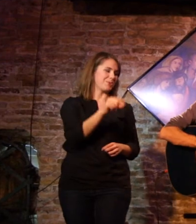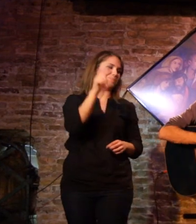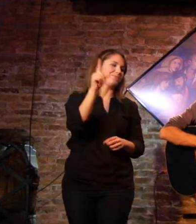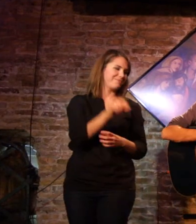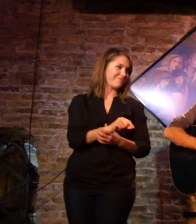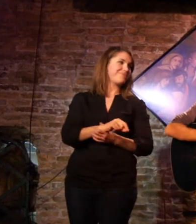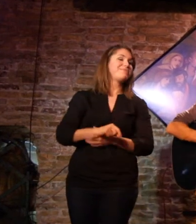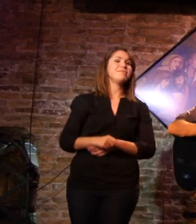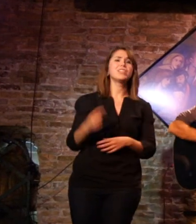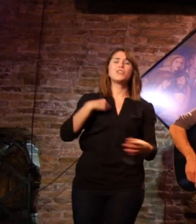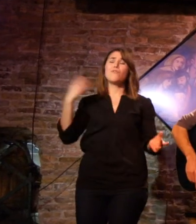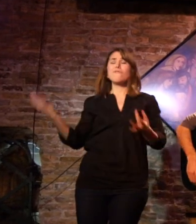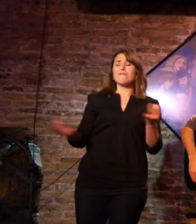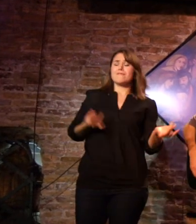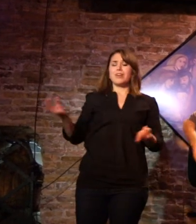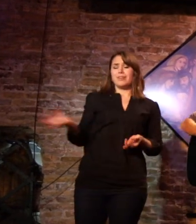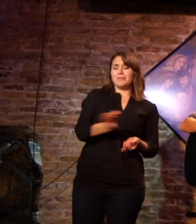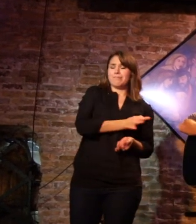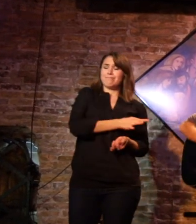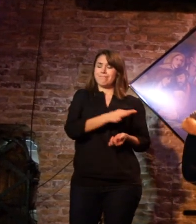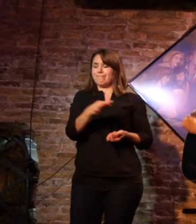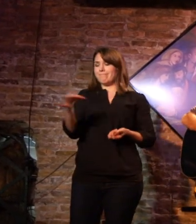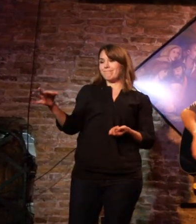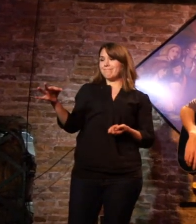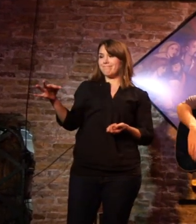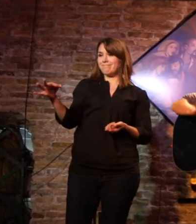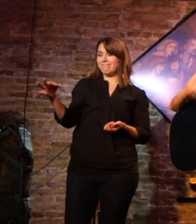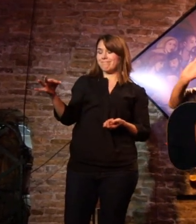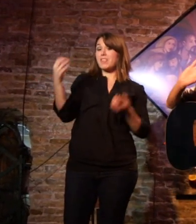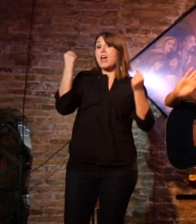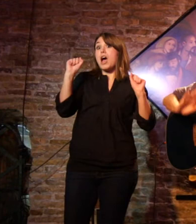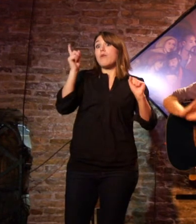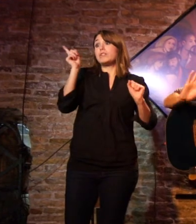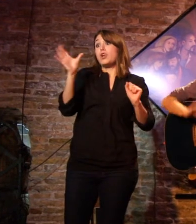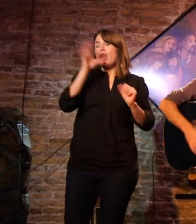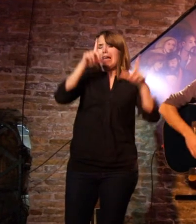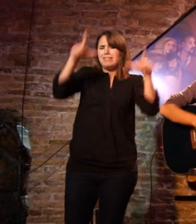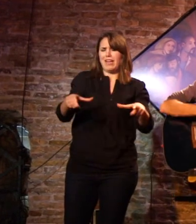Bailo, bailo fetén, aunque solo sobre charcos.